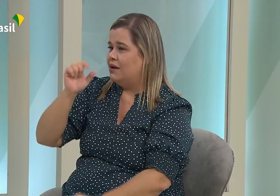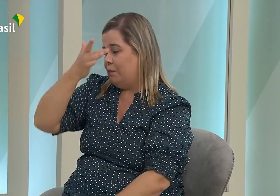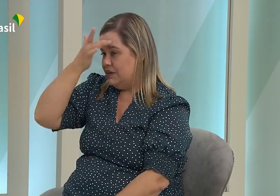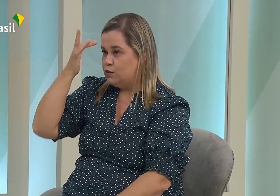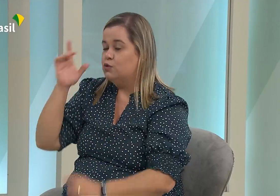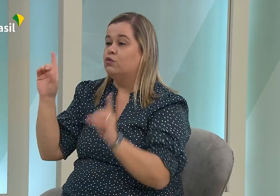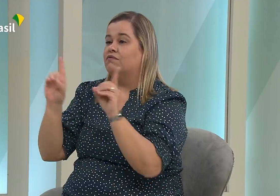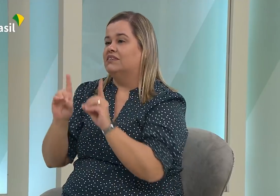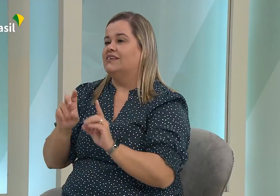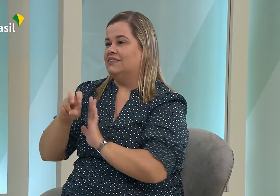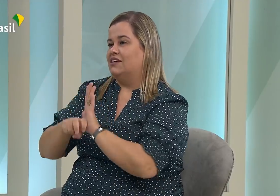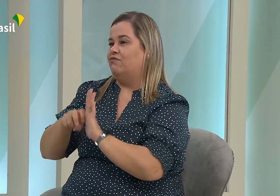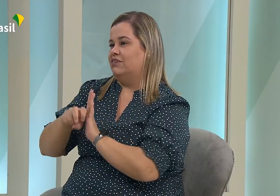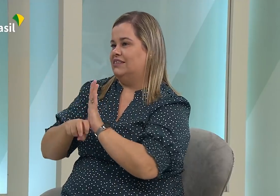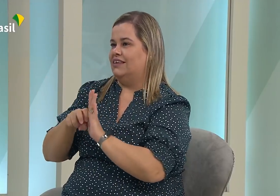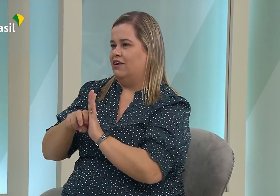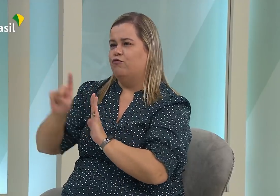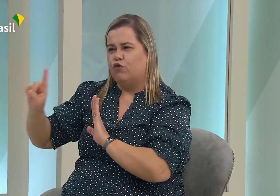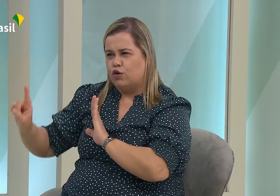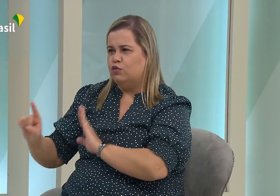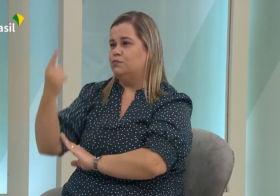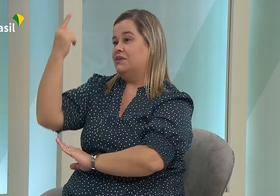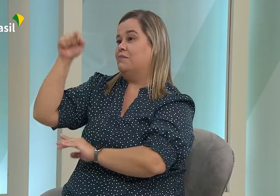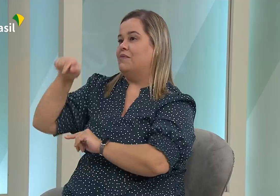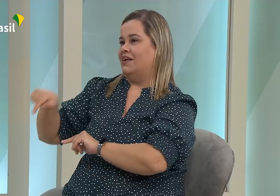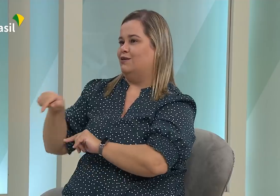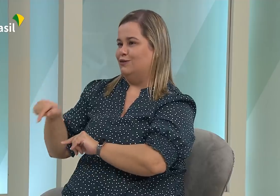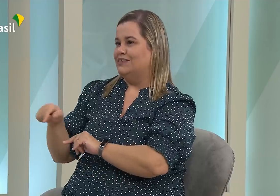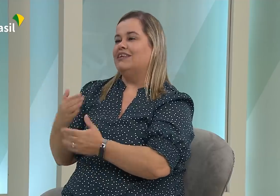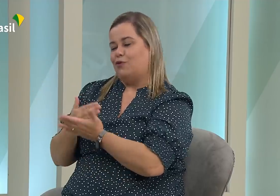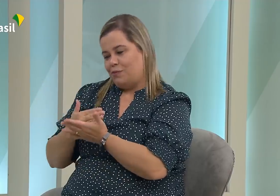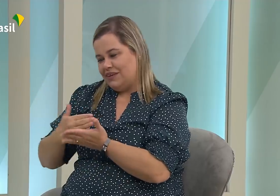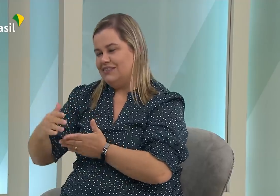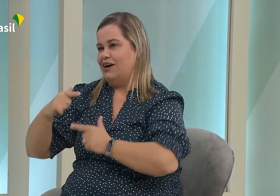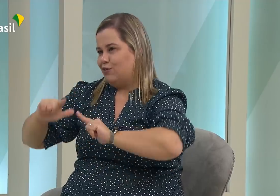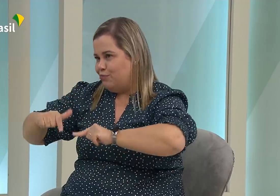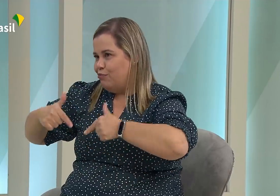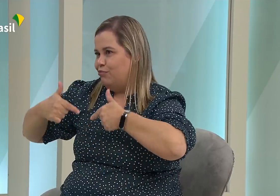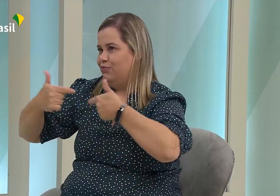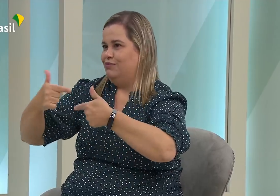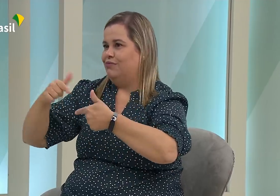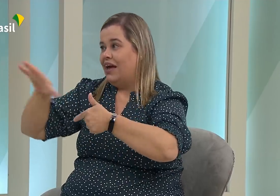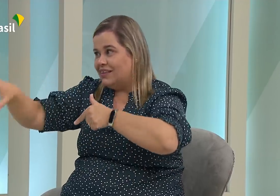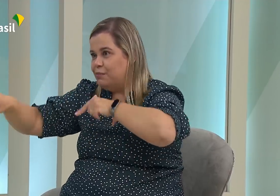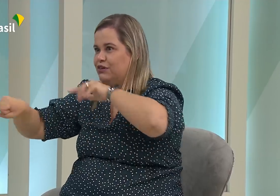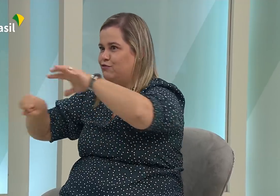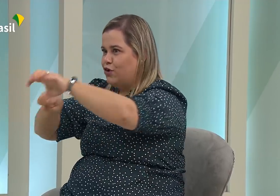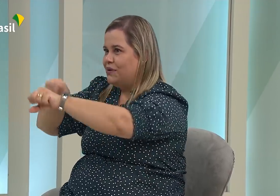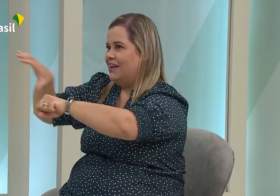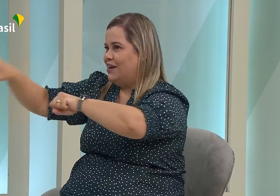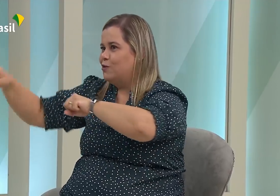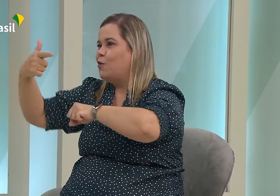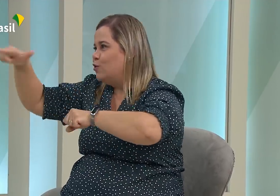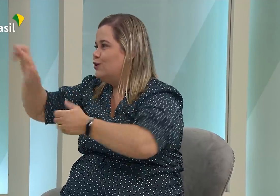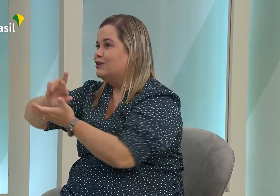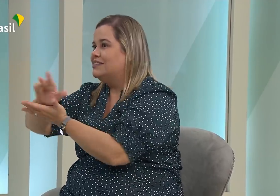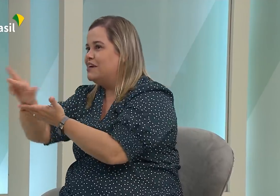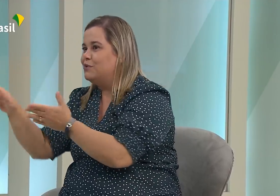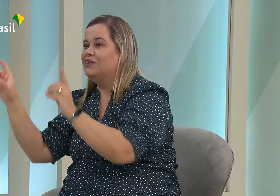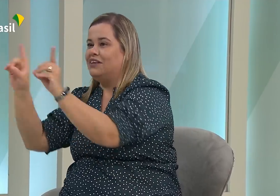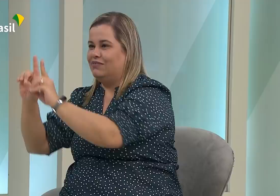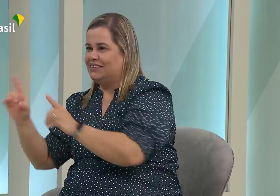Então, é uma luta muito grande. É uma luta muito grande. Então, as pessoas com deficiência física foram as primeiras a